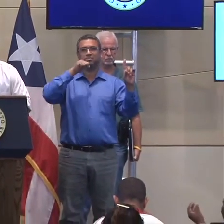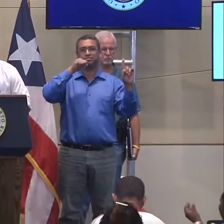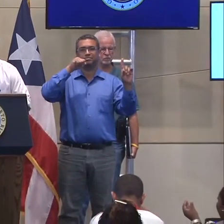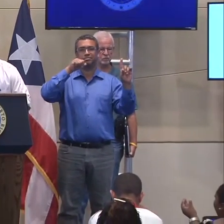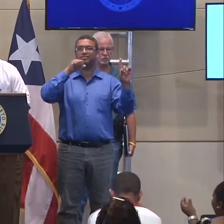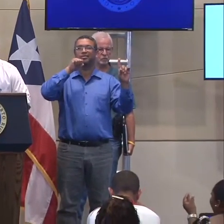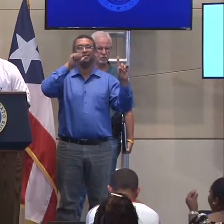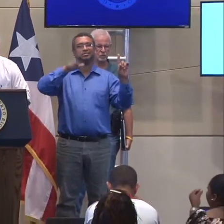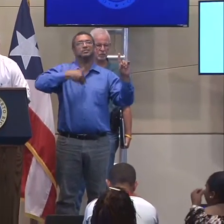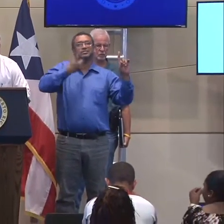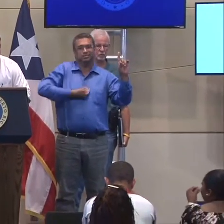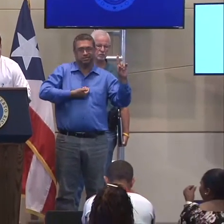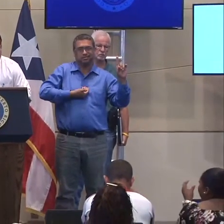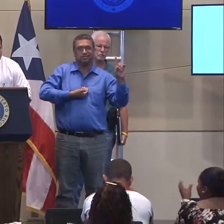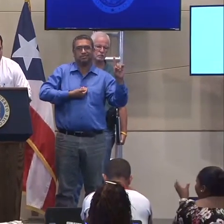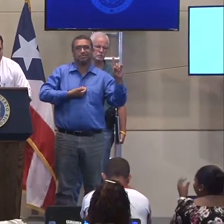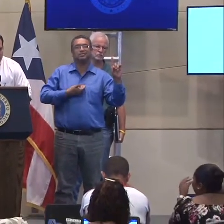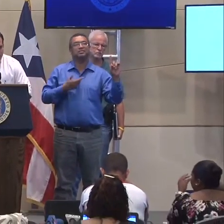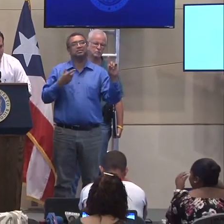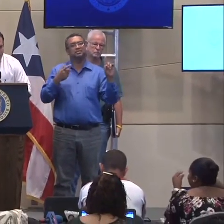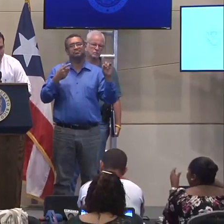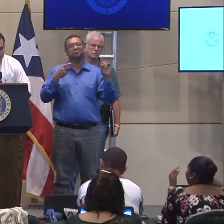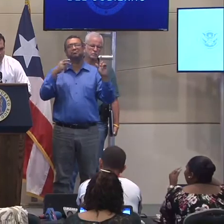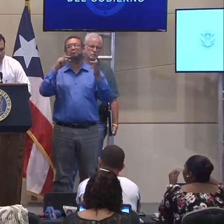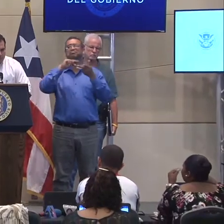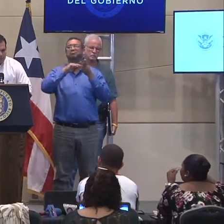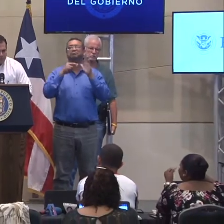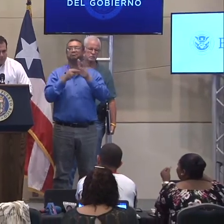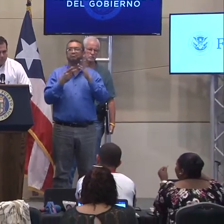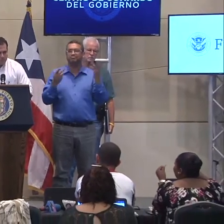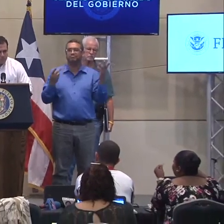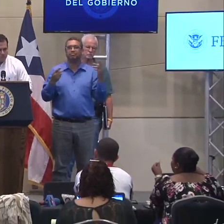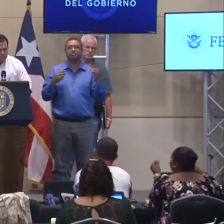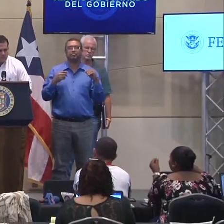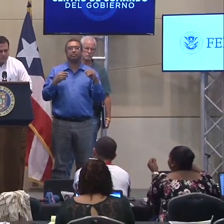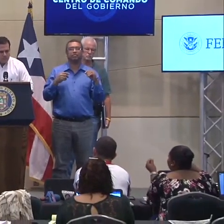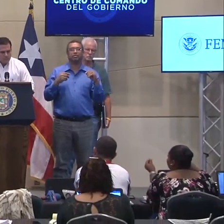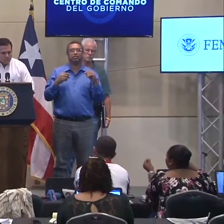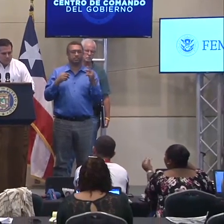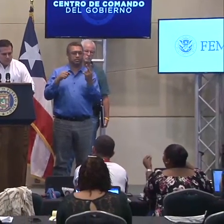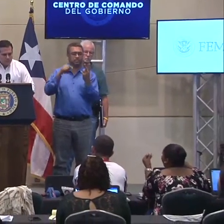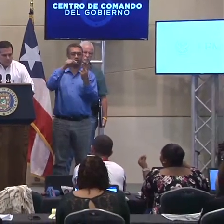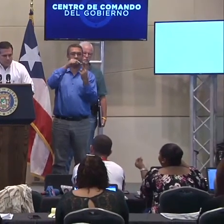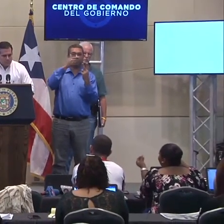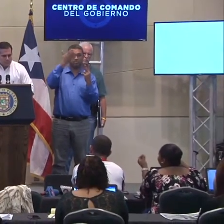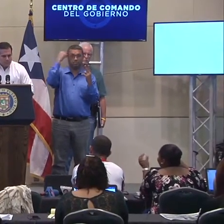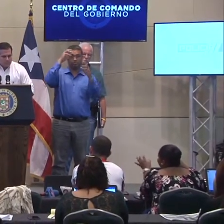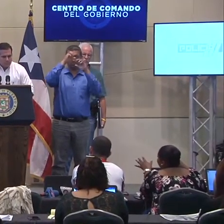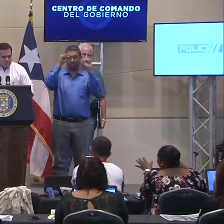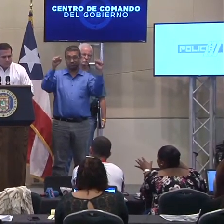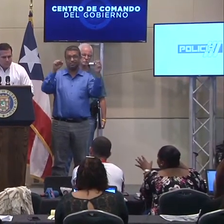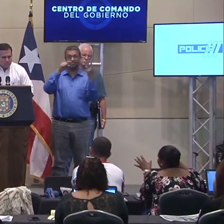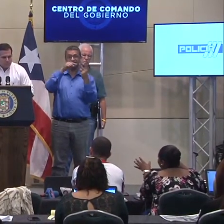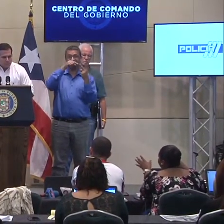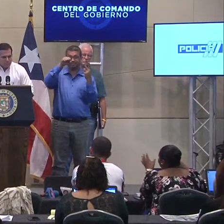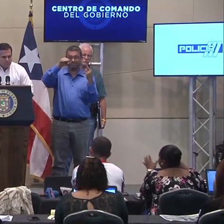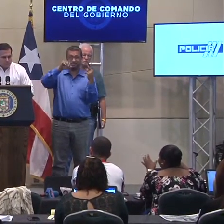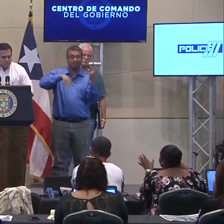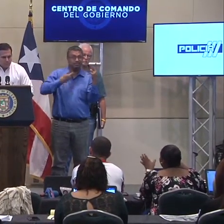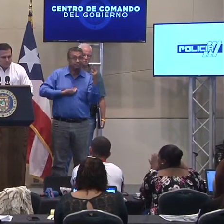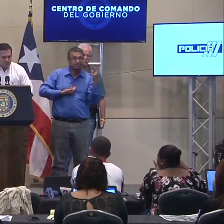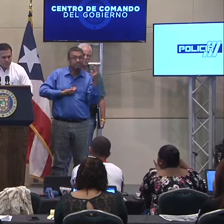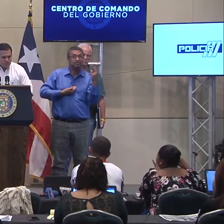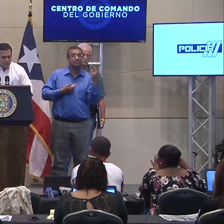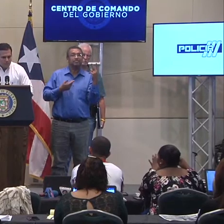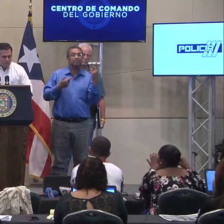sintió decepcionado por alguna acción que realizó entonces el presidente de los Estados Unidos, Donald Trump, o qué exactamente se refiere cuando